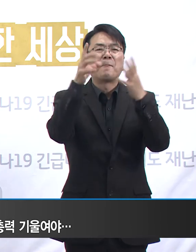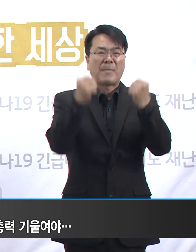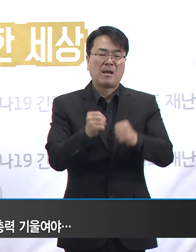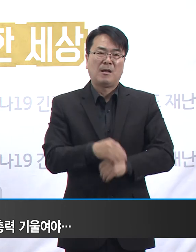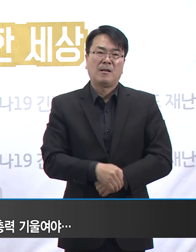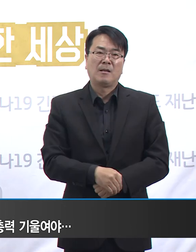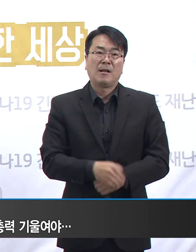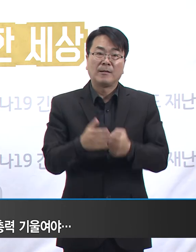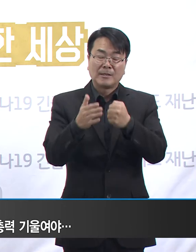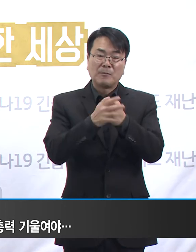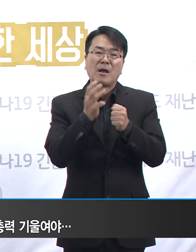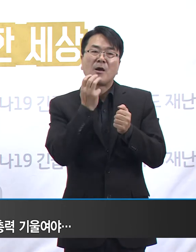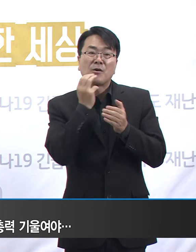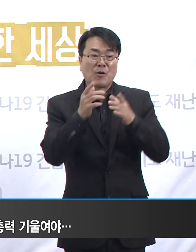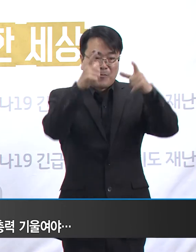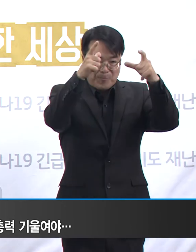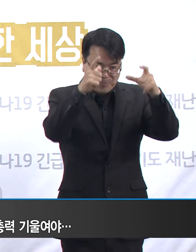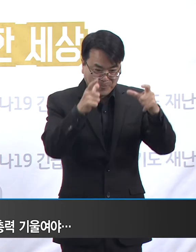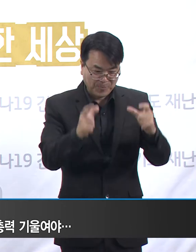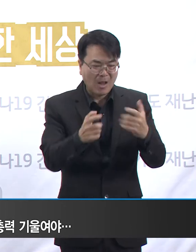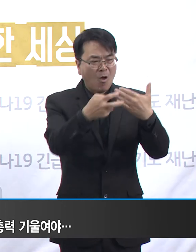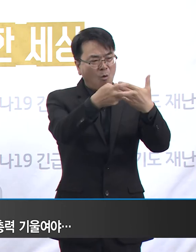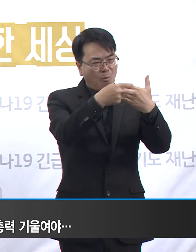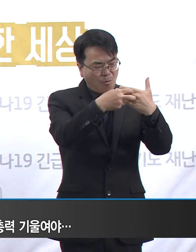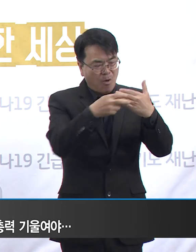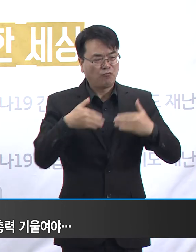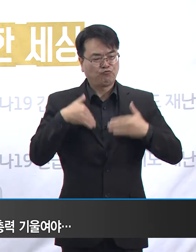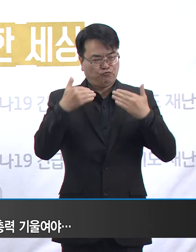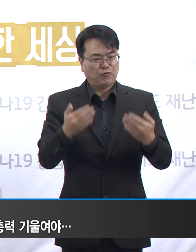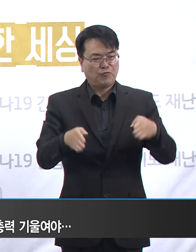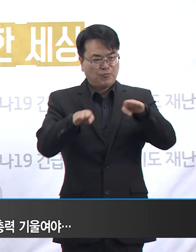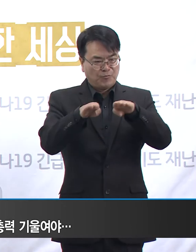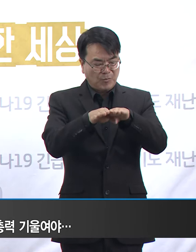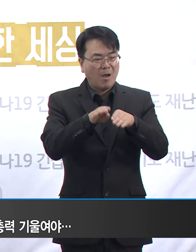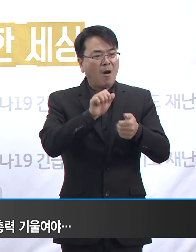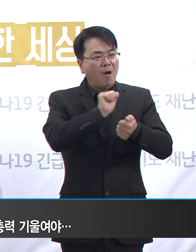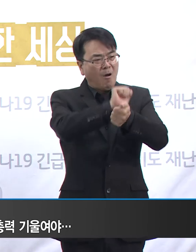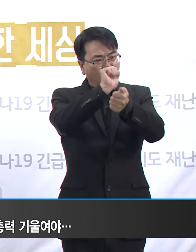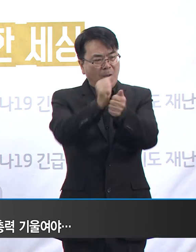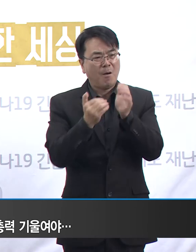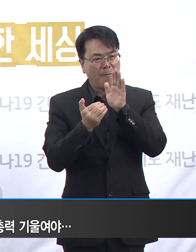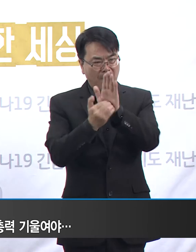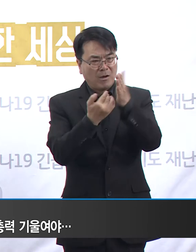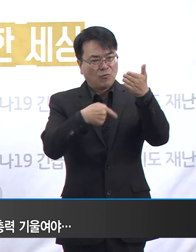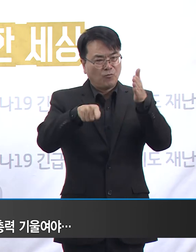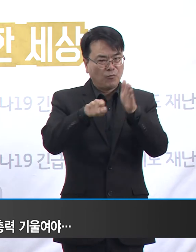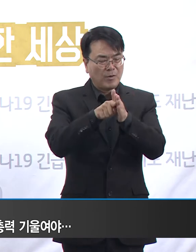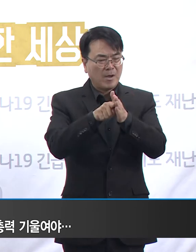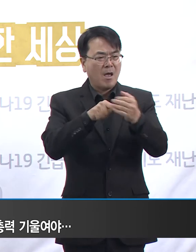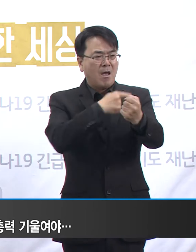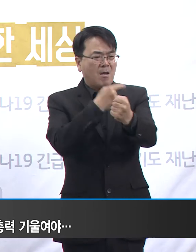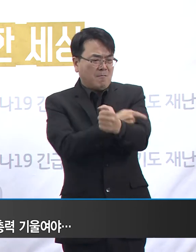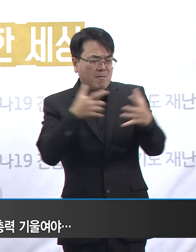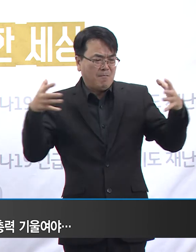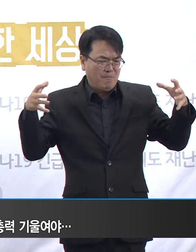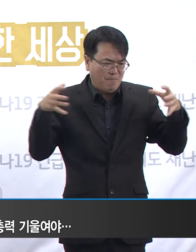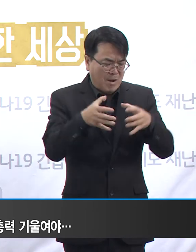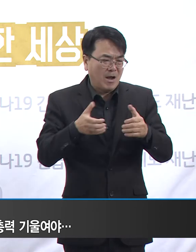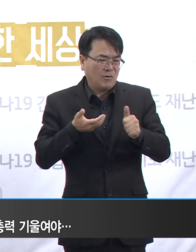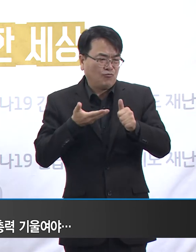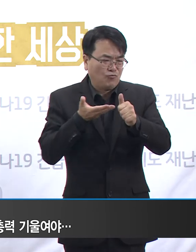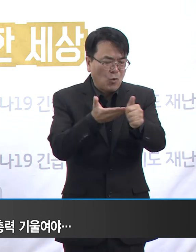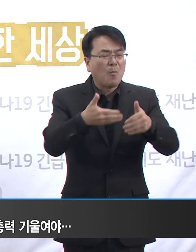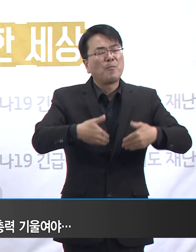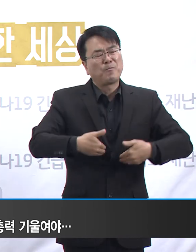경기도가 위료기관 및 취약시설의 코로나19 감염 확산 방지에 더 총력을 기울일 수밖에 없는 그런